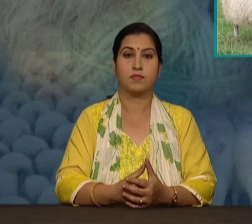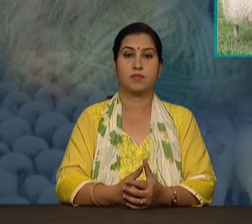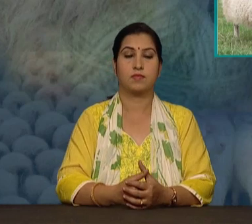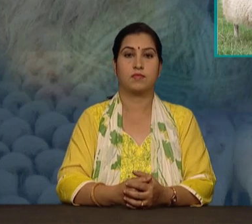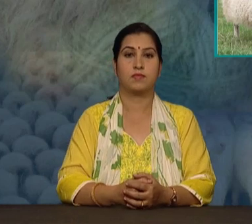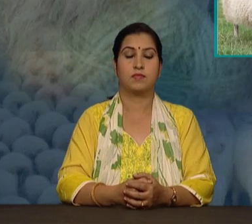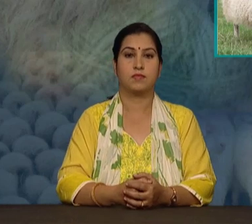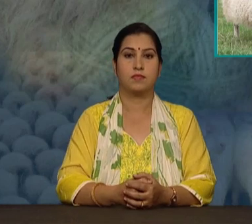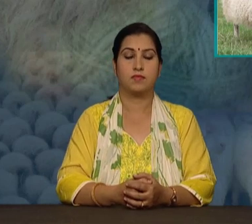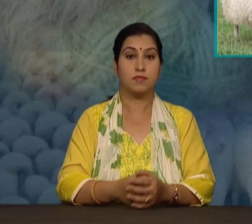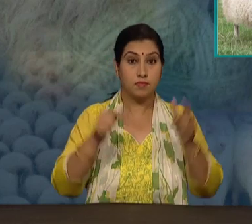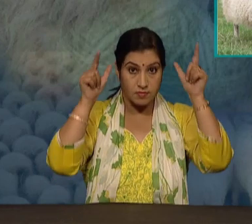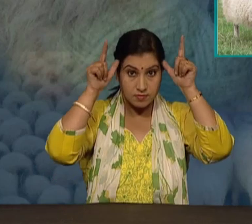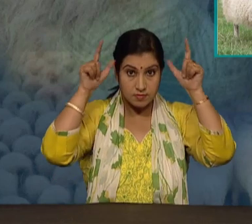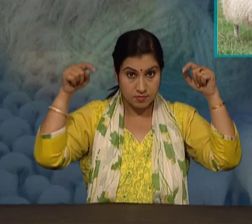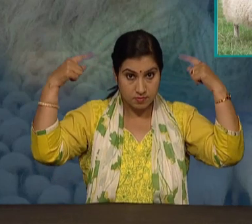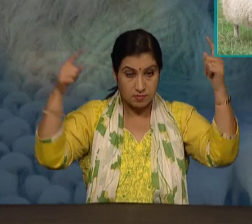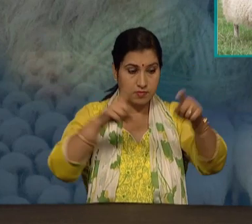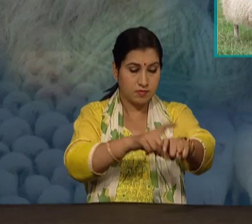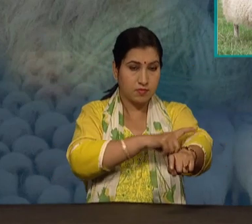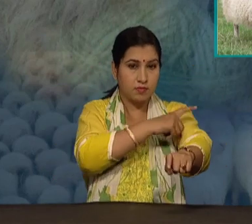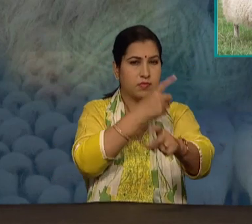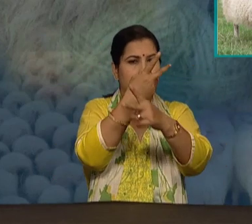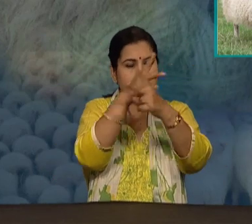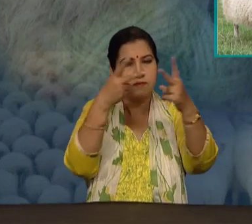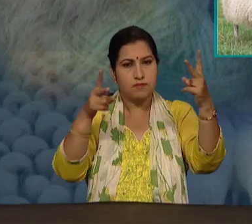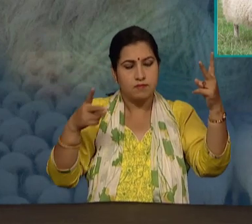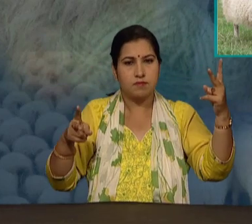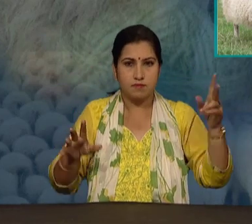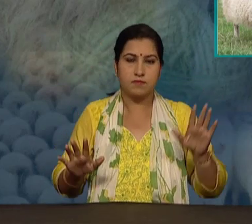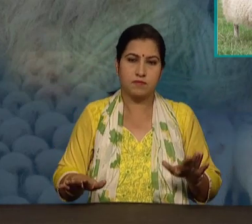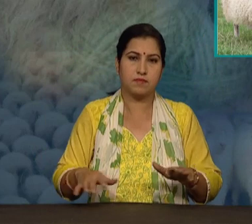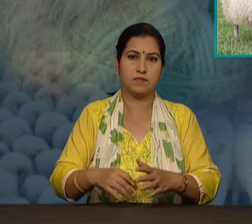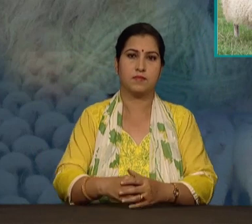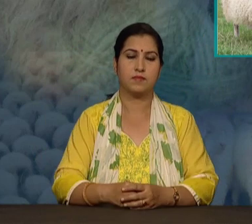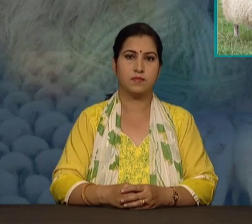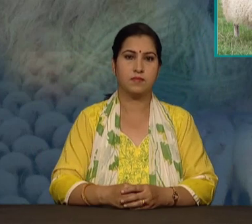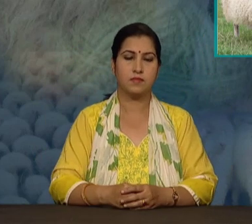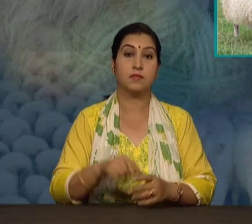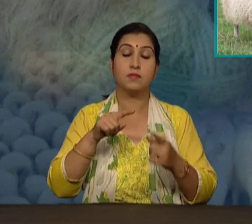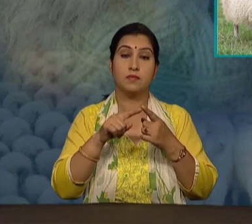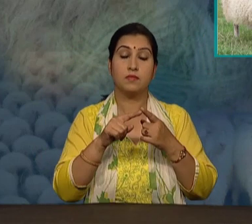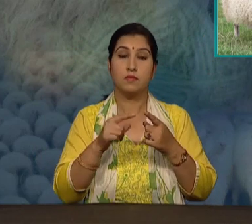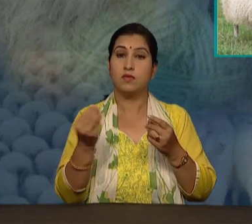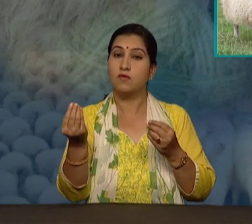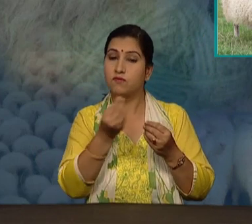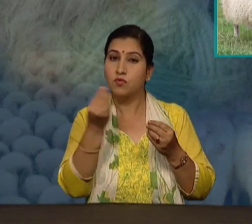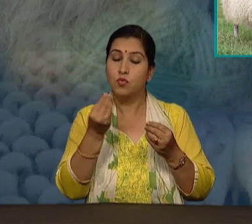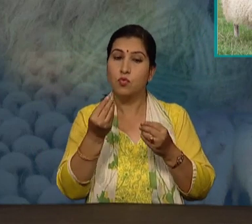भेडों की कुछ नसलों में केवल तंतु रूपी मुलायम बाल ही होते